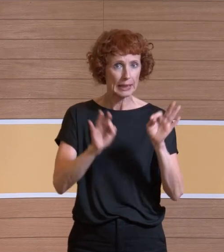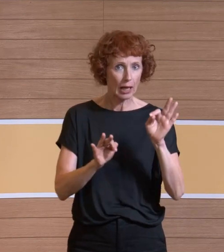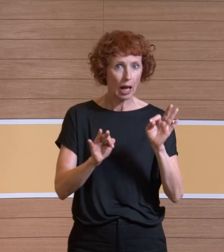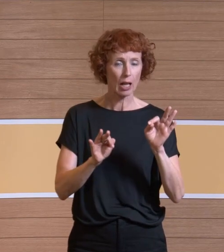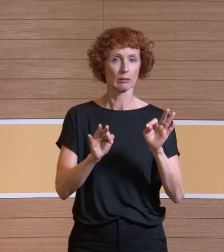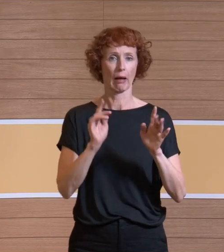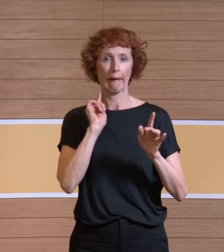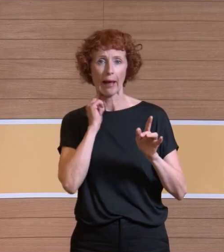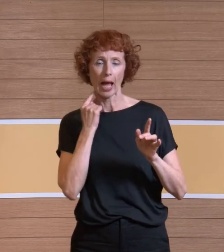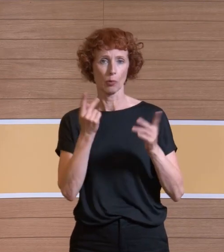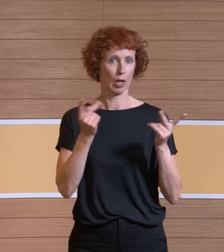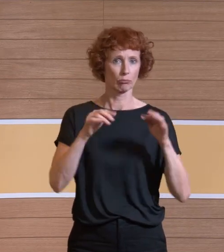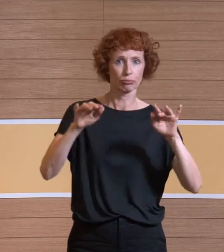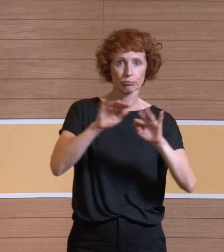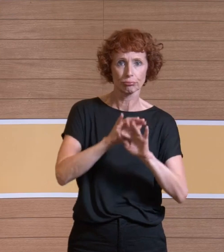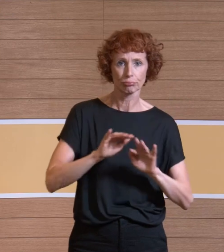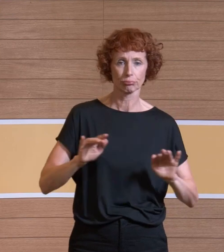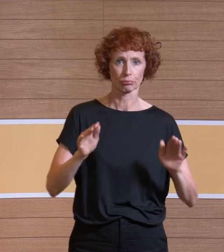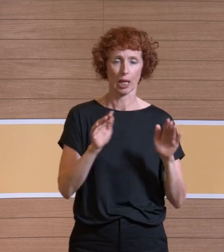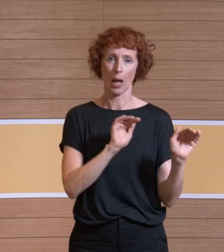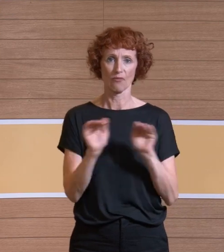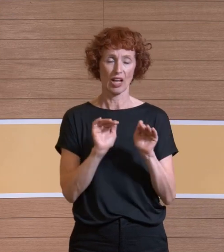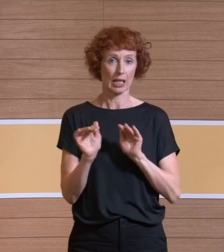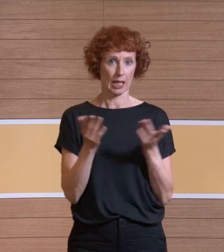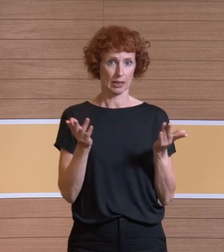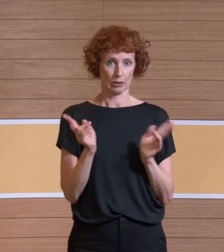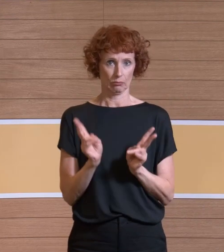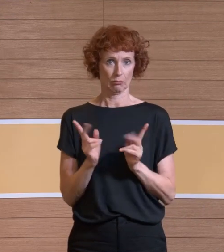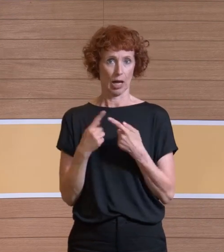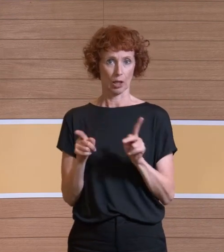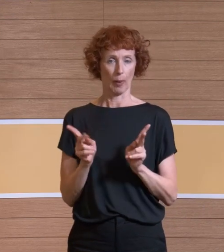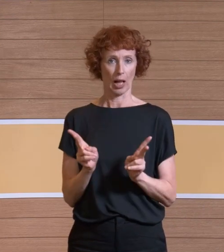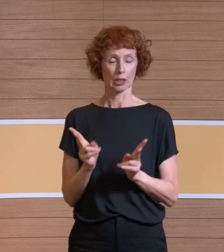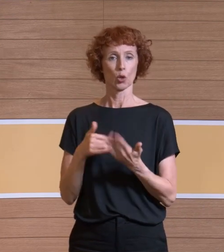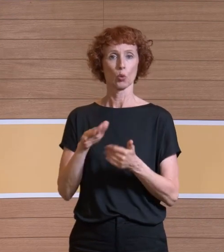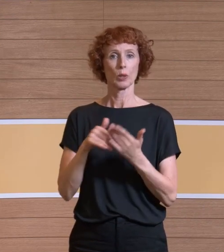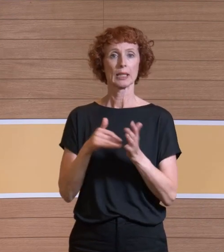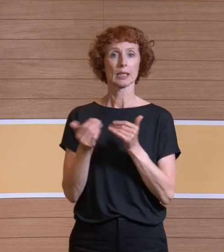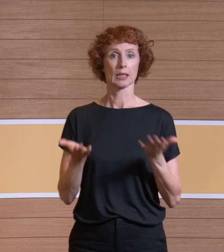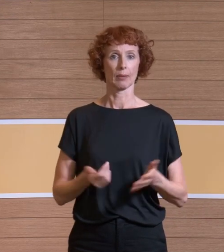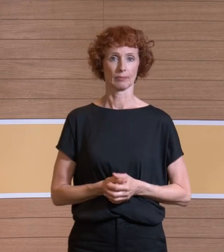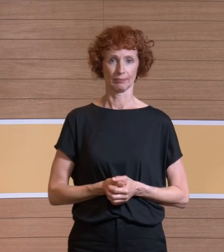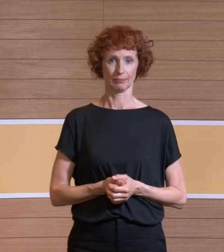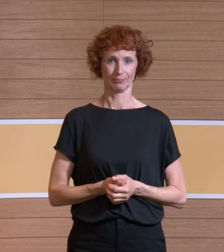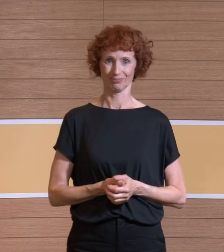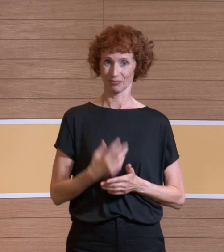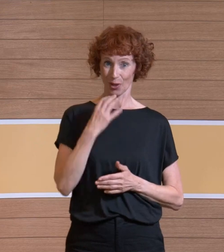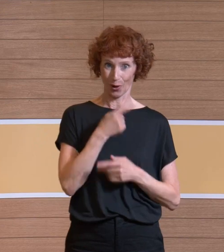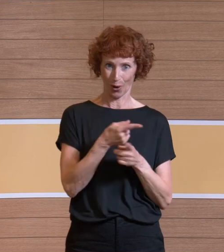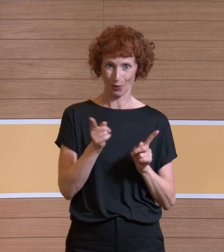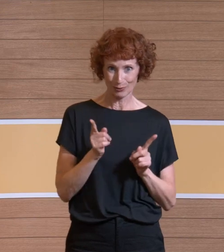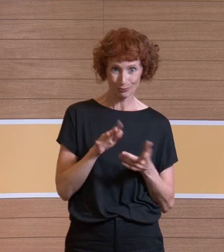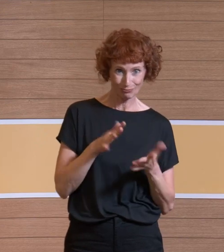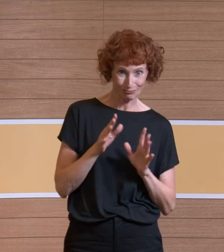oder alles, was vorherrscht im Vergleich zu turbulenten Systemen. Ich hoffe, ich konnte es